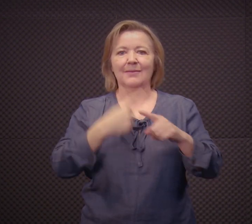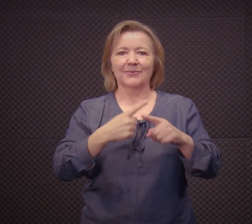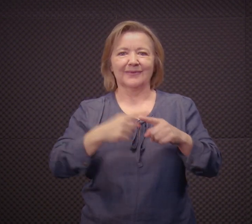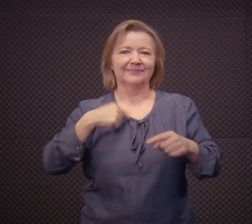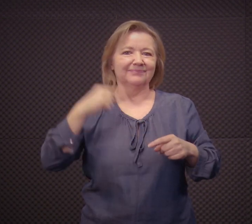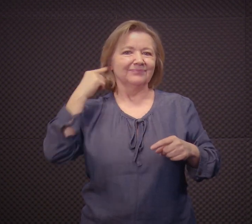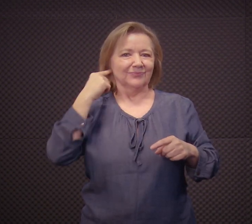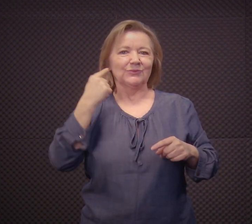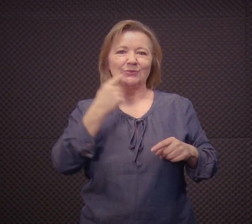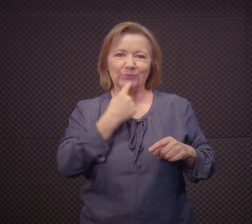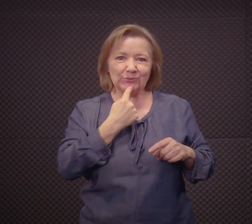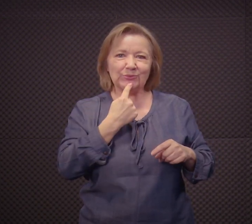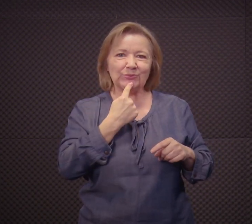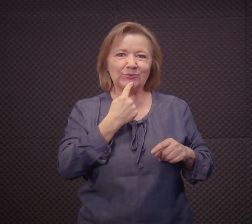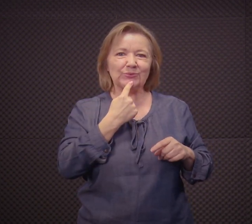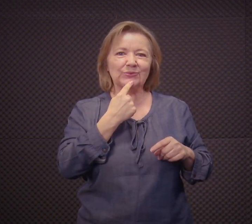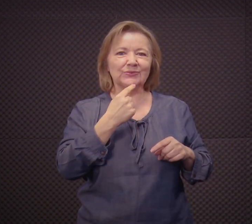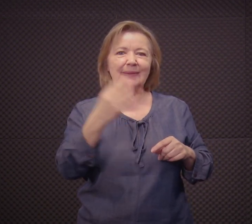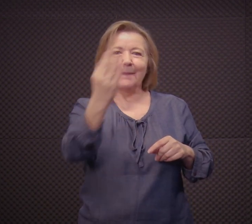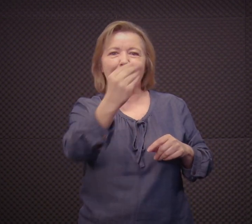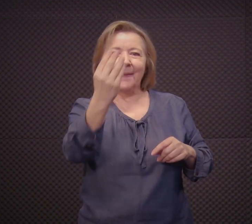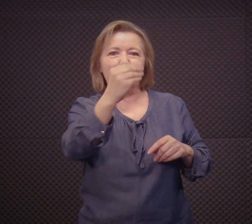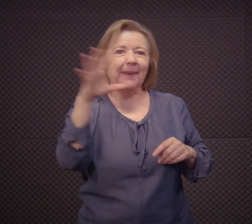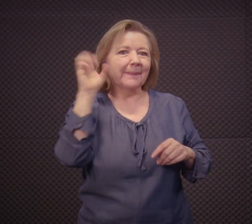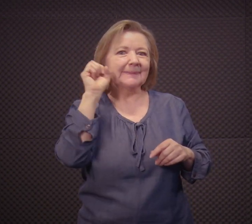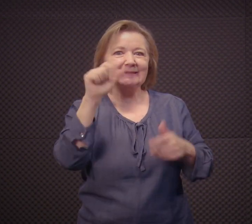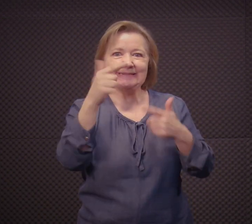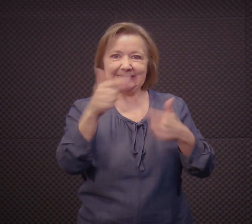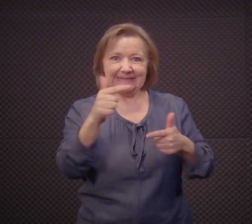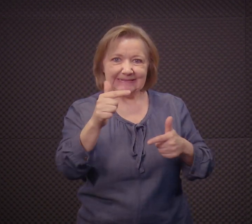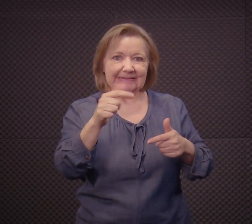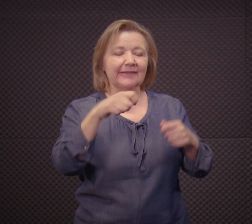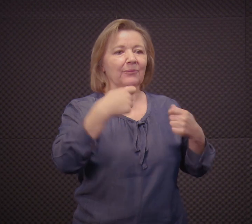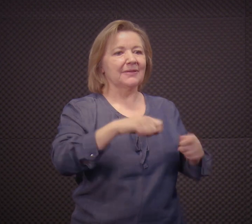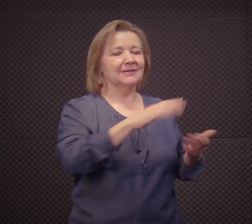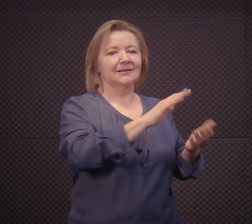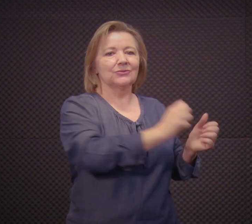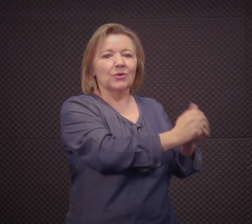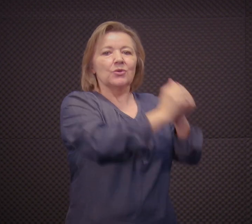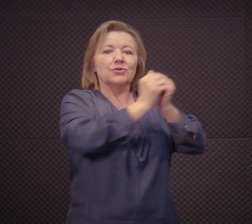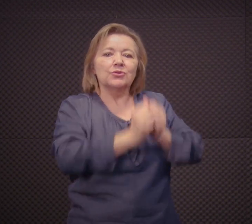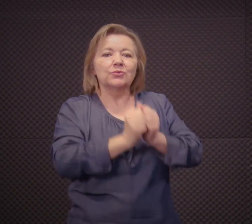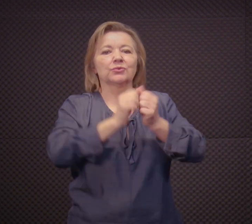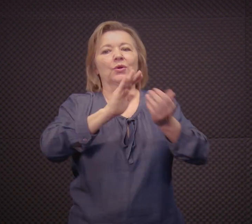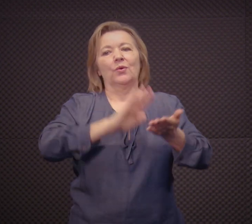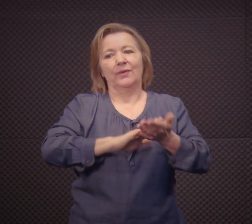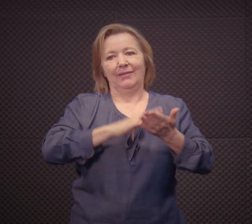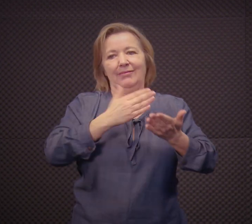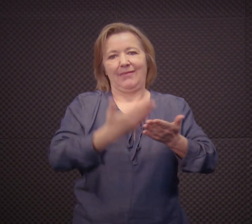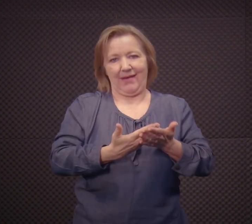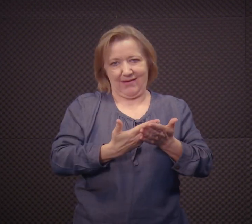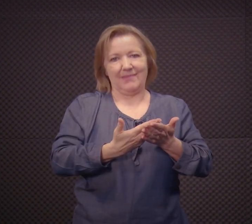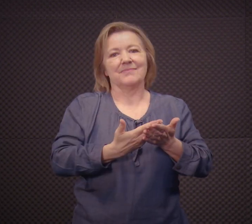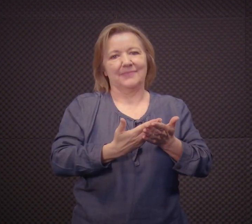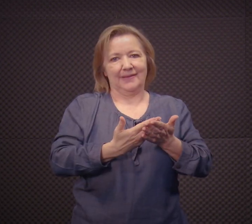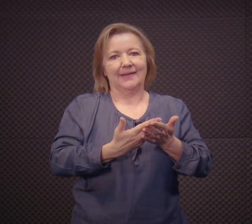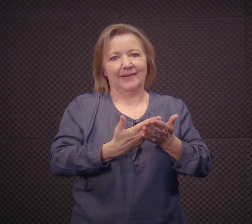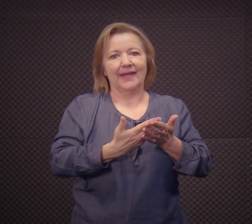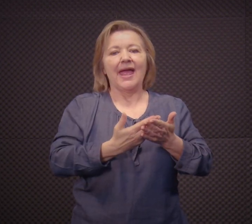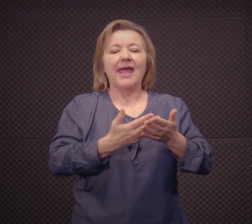difícil para mim, a questão do chat, de participar do chat. Eu preciso sempre de uma intérprete junto, né? Mas nós